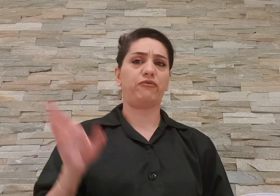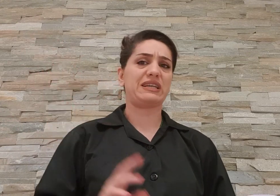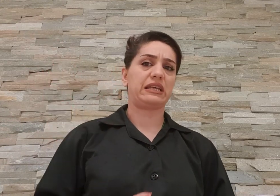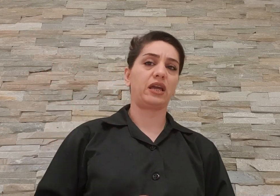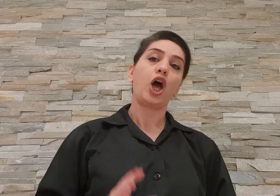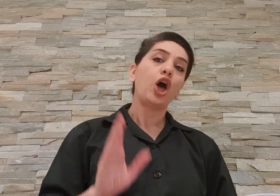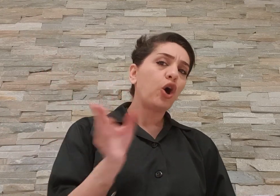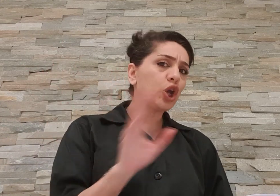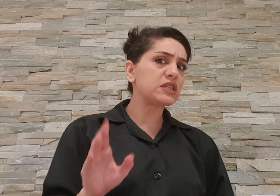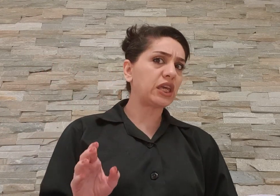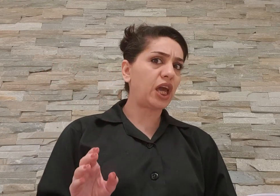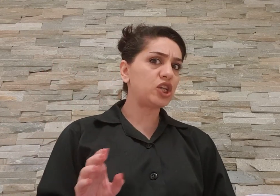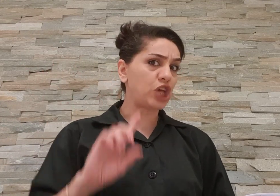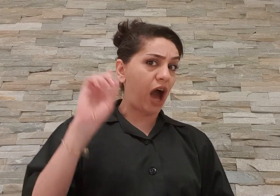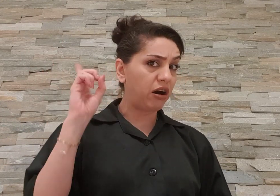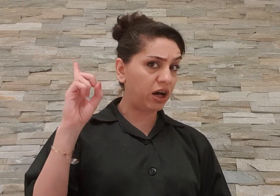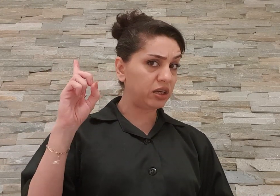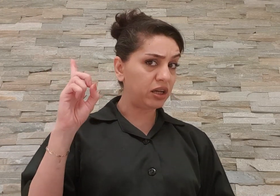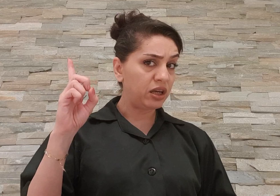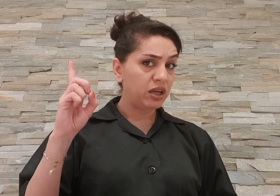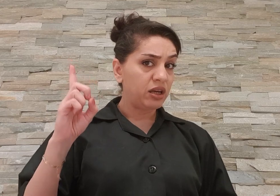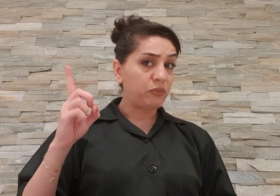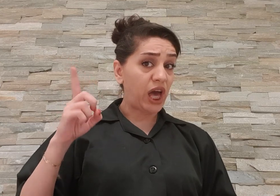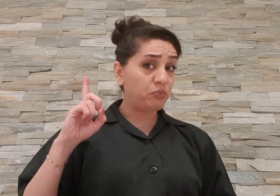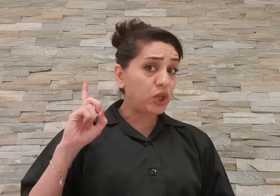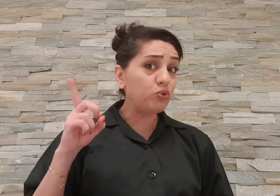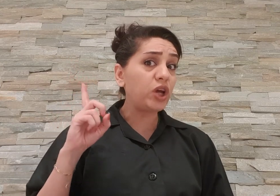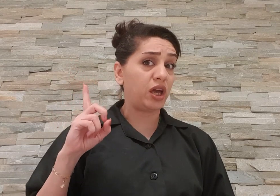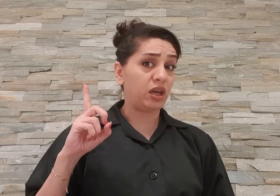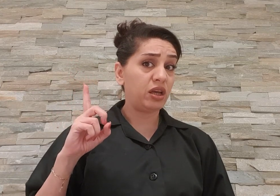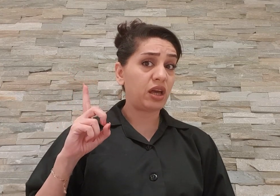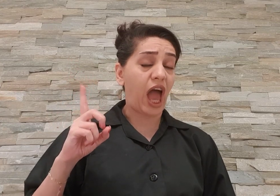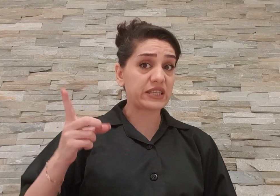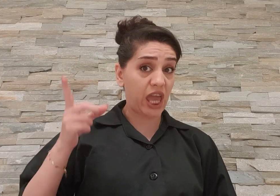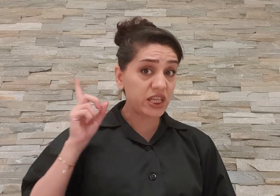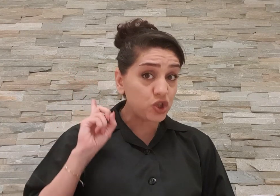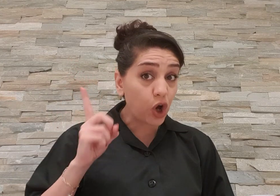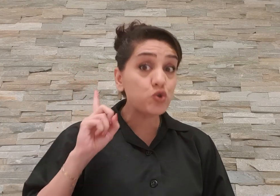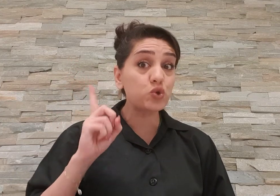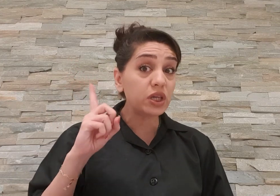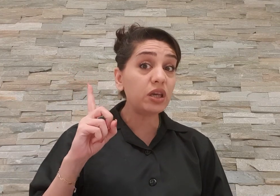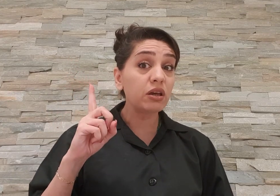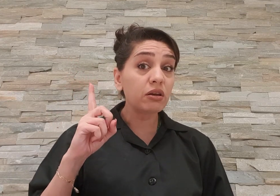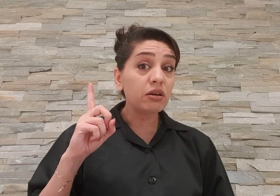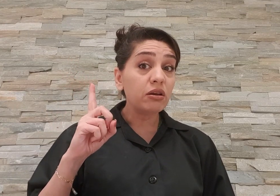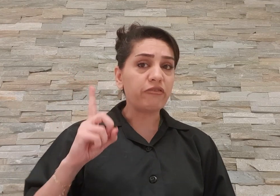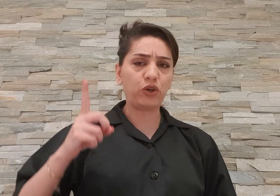خلاصه که جهان باید بدونه از حیث جاسوسی و